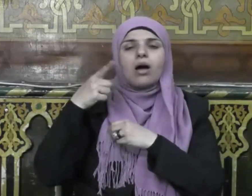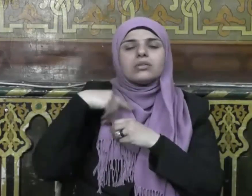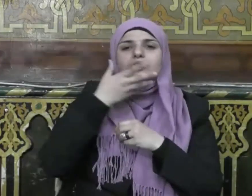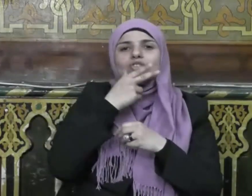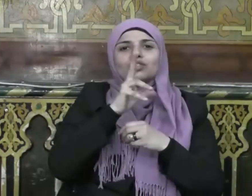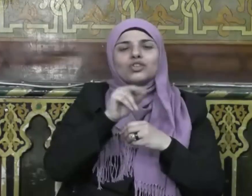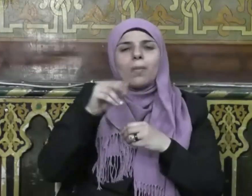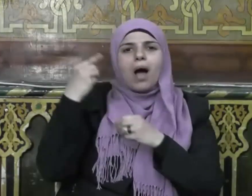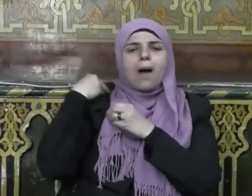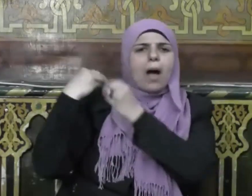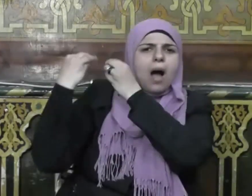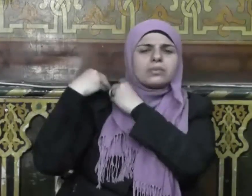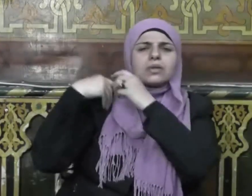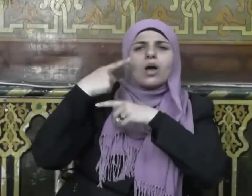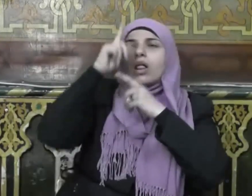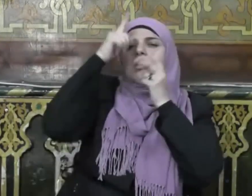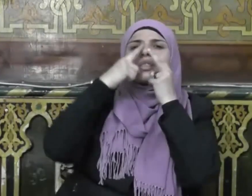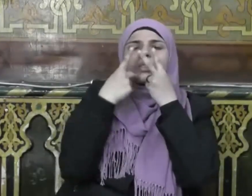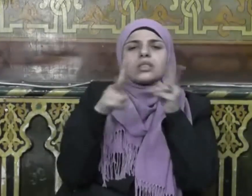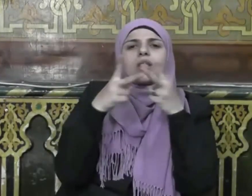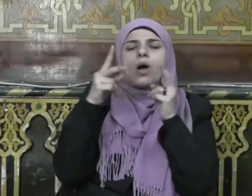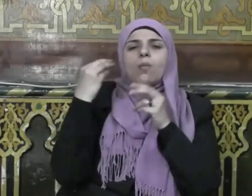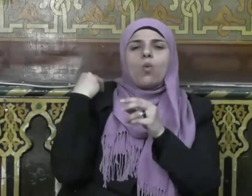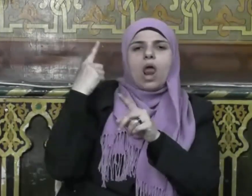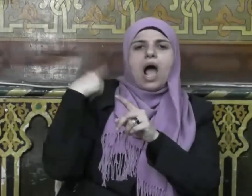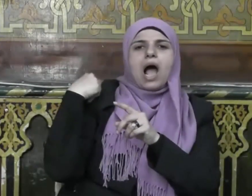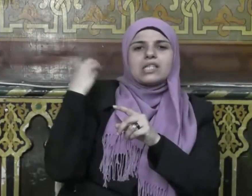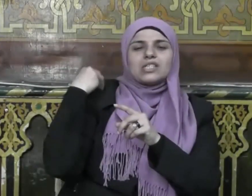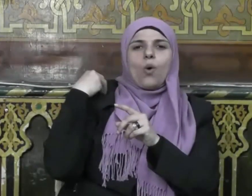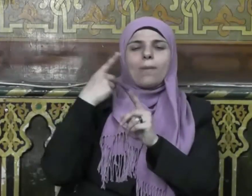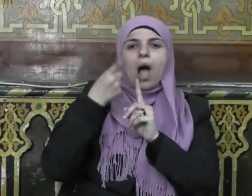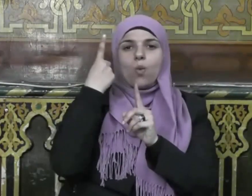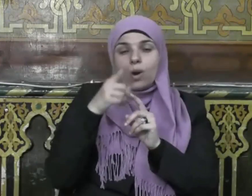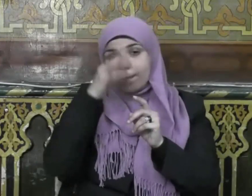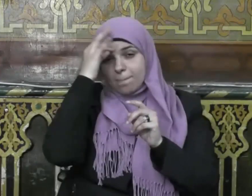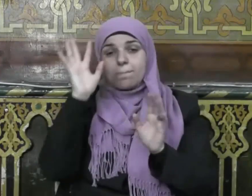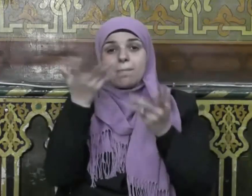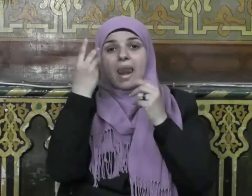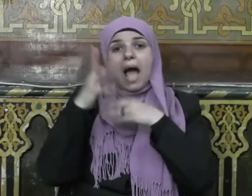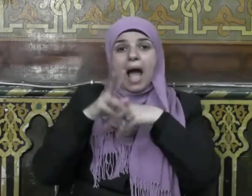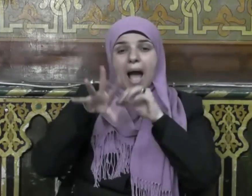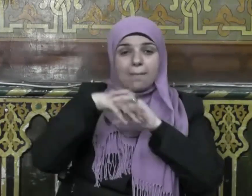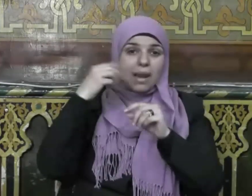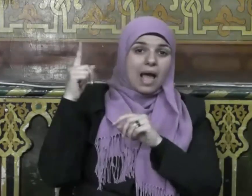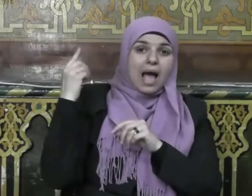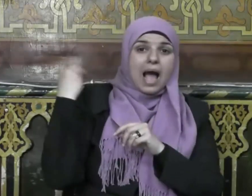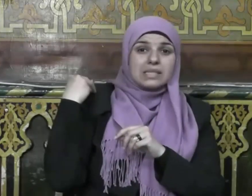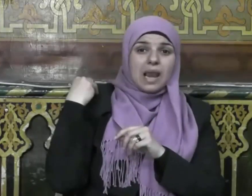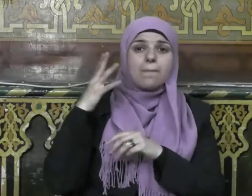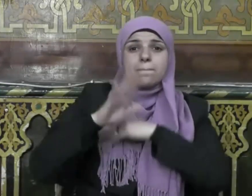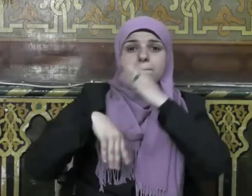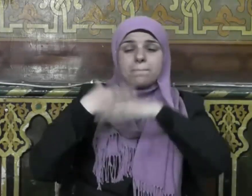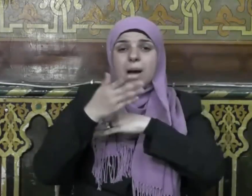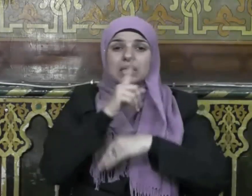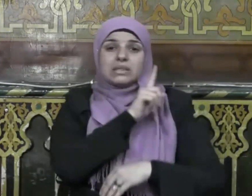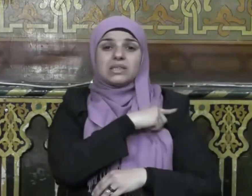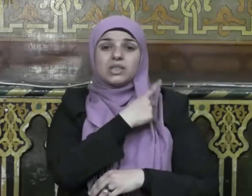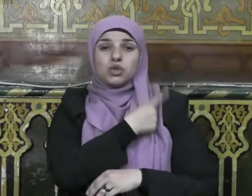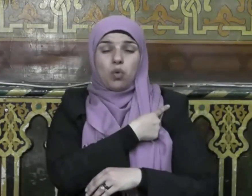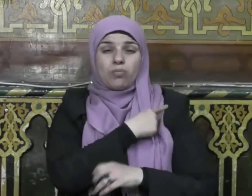ذلك علامة على قبول الحسنة الأولى ومن عمل حسنة ثم أتبعها بسيئة